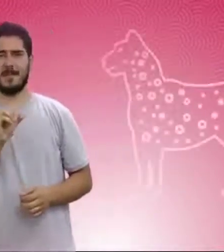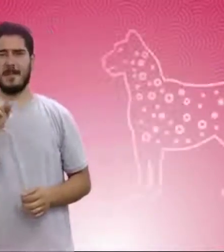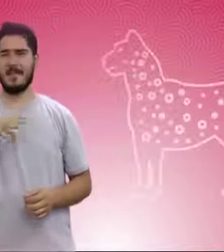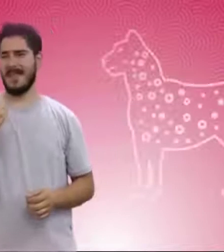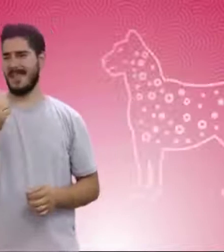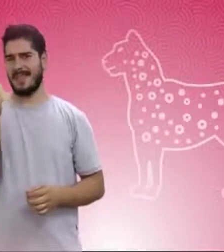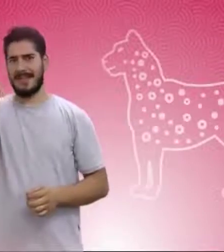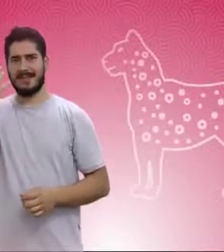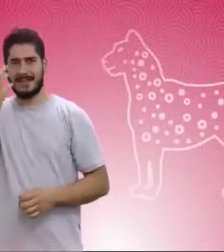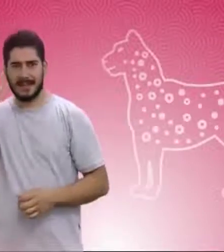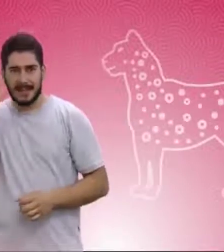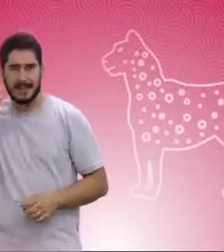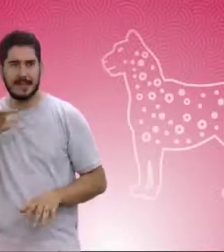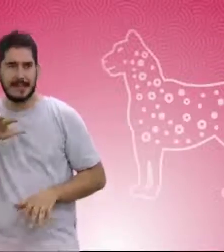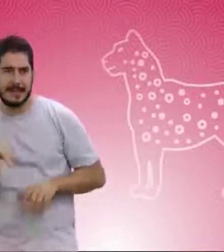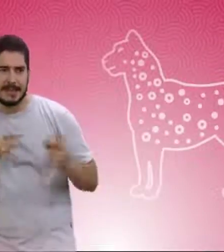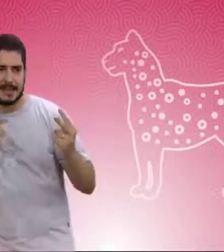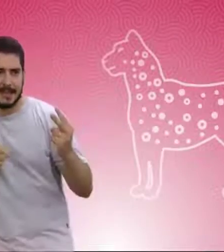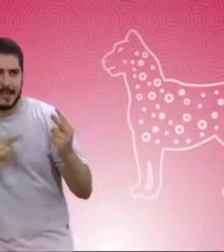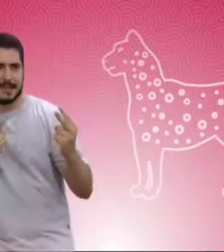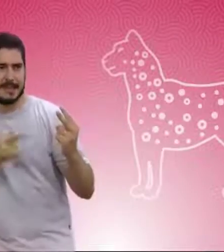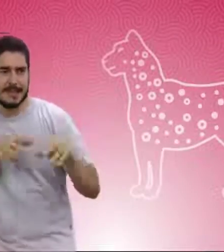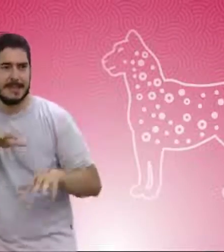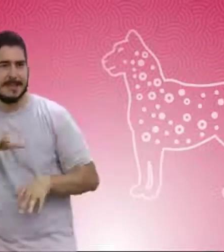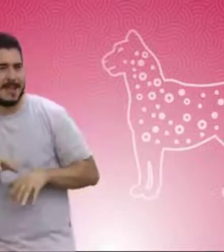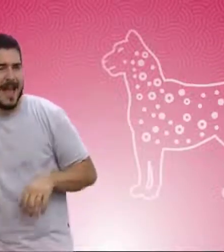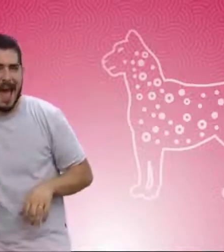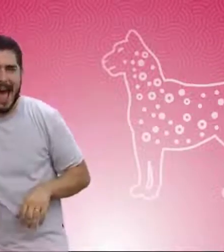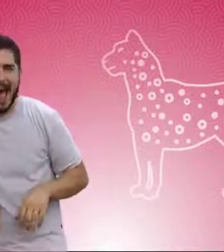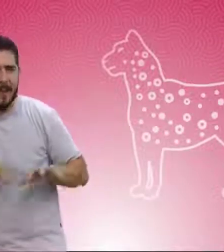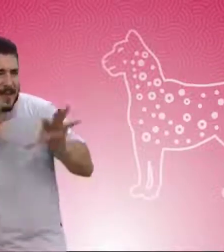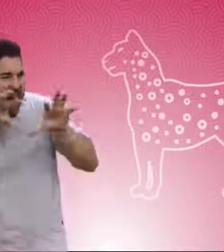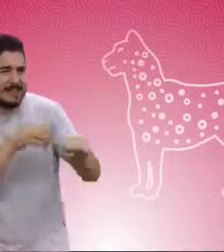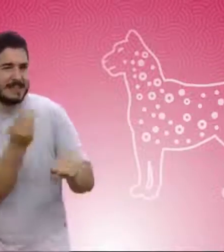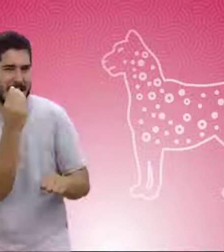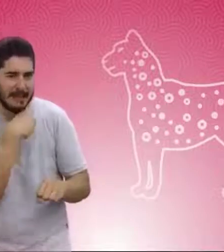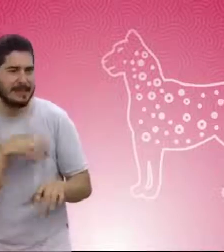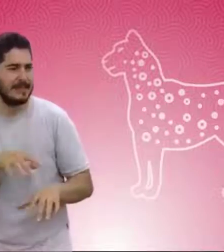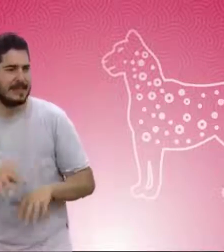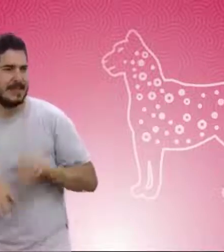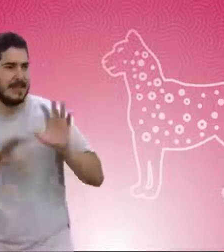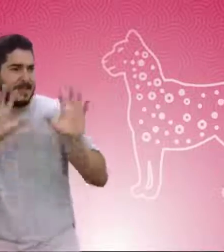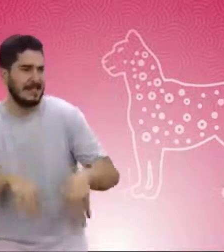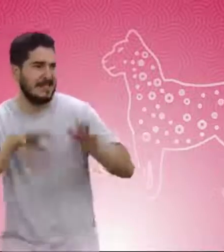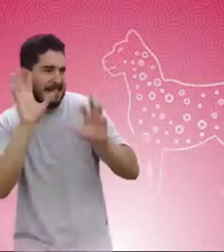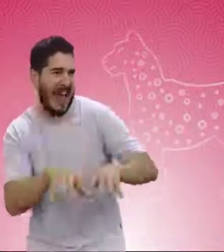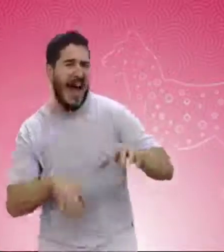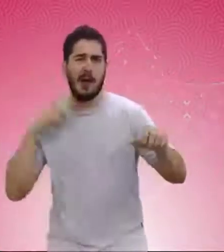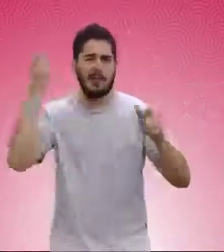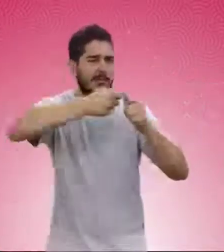un yaguareté siguiéndolas. ¡Hambriento! Empieza a correr y salta y en ese momento una flecha lo